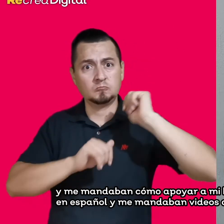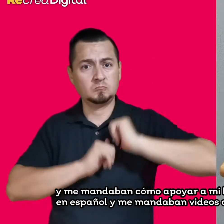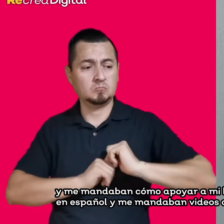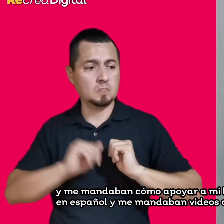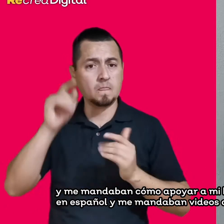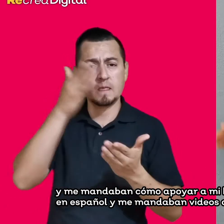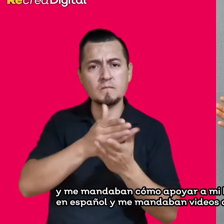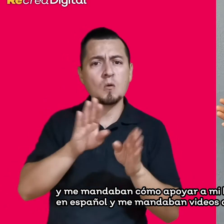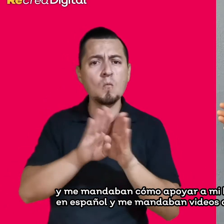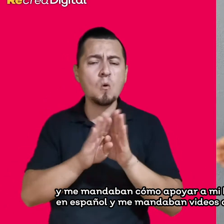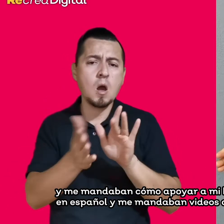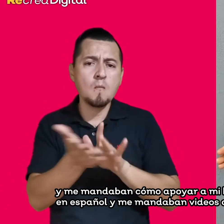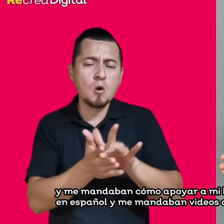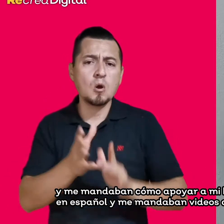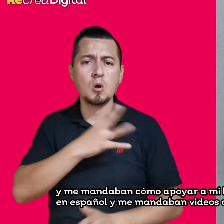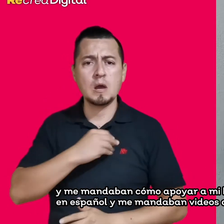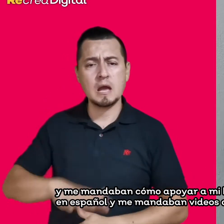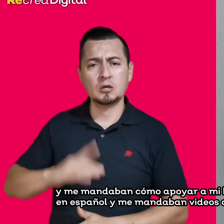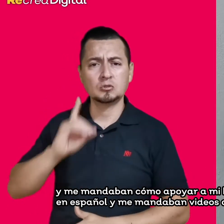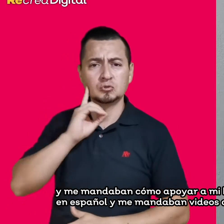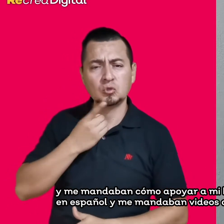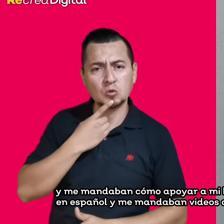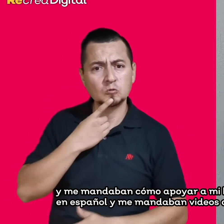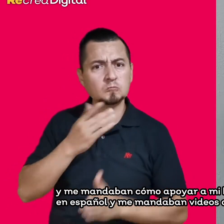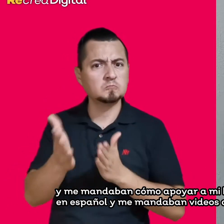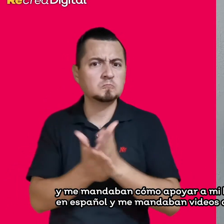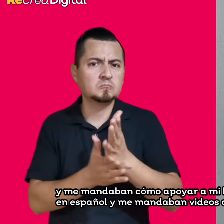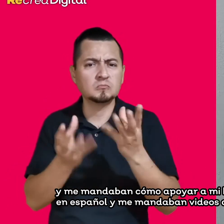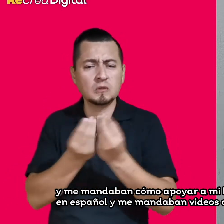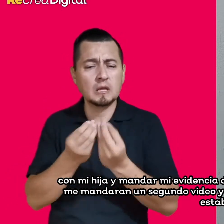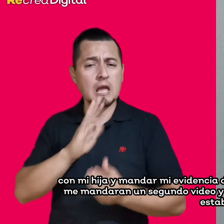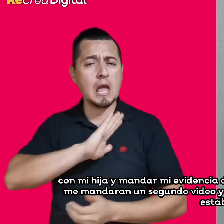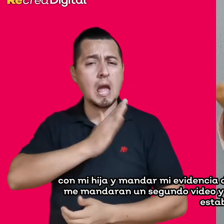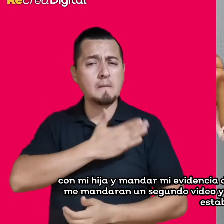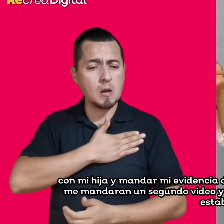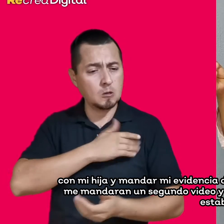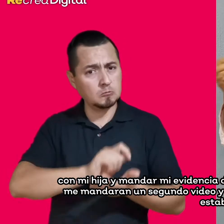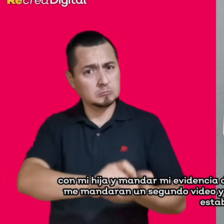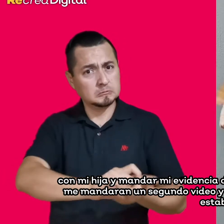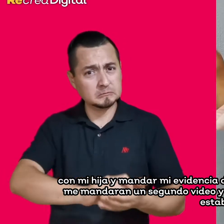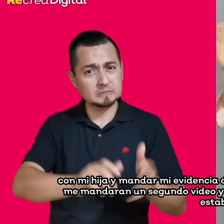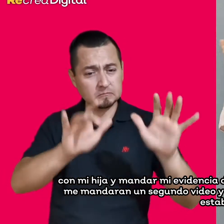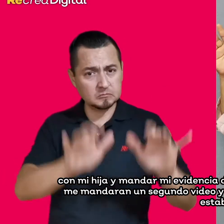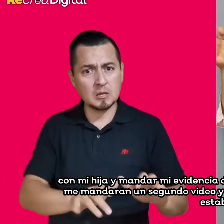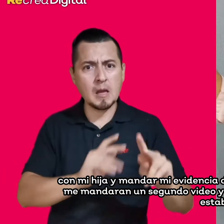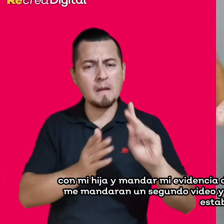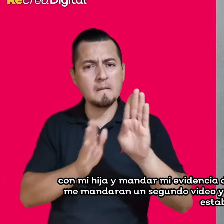y me mandaban videos a mi casa y yo tenía que trabajar con mi hija y mandar mi evidencia de que había trabajado para